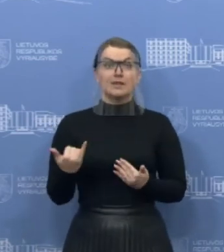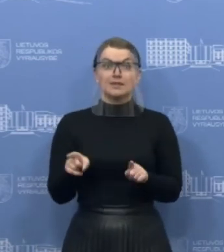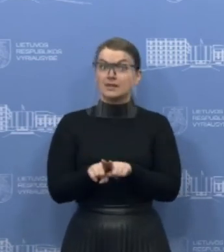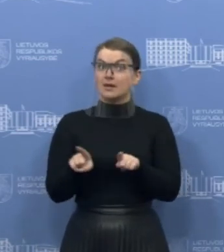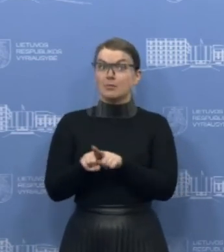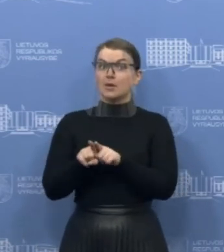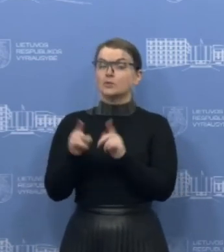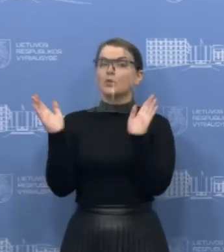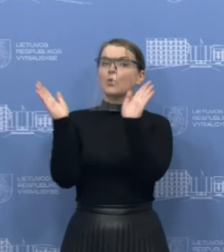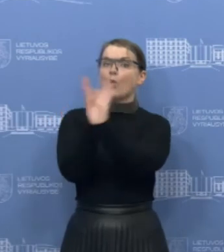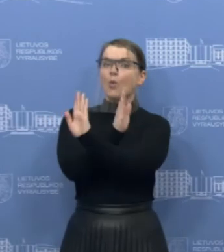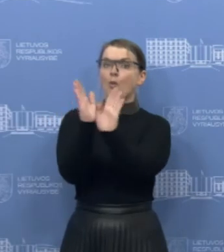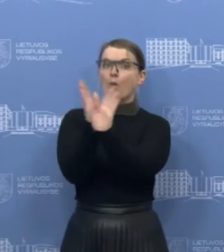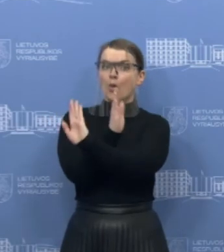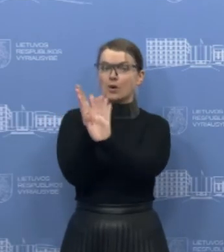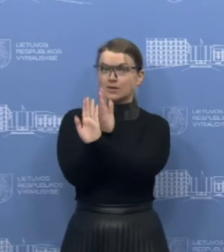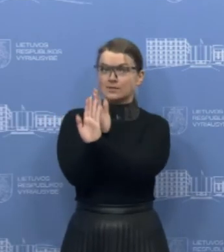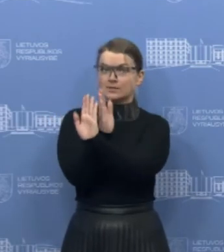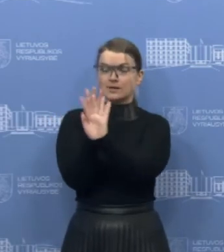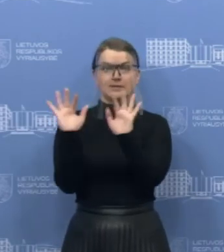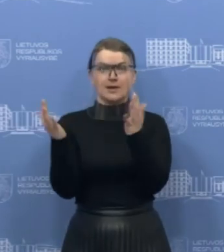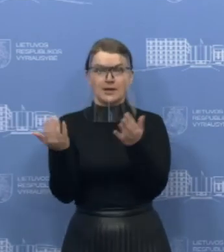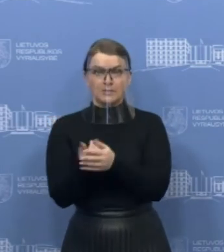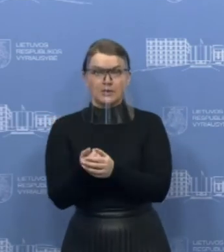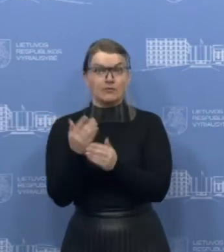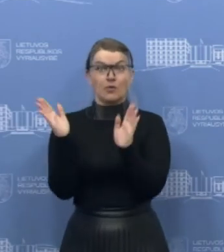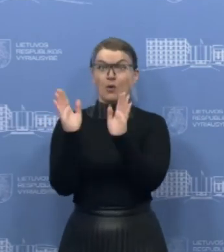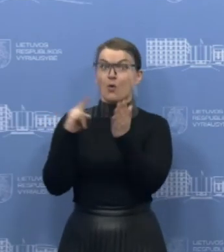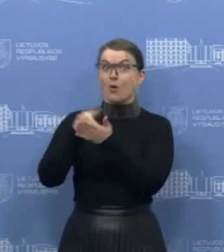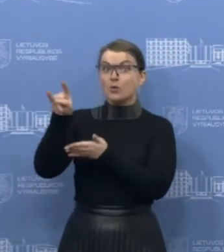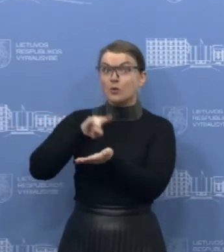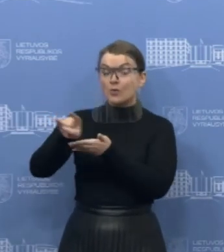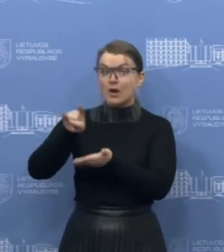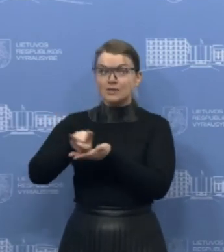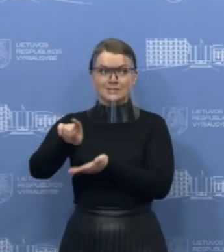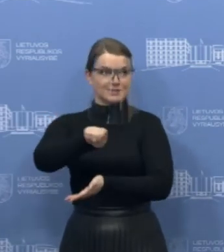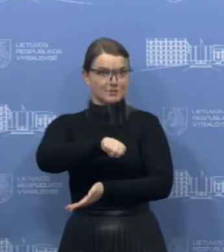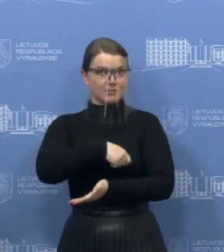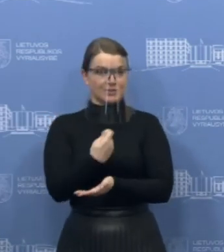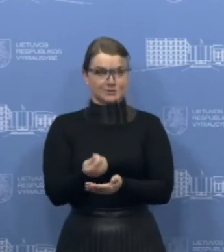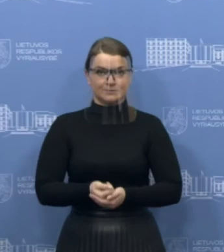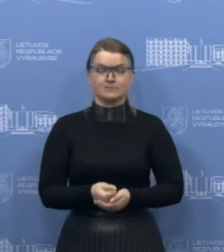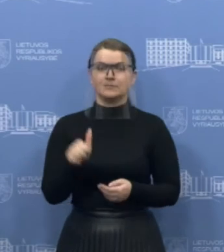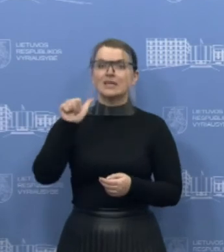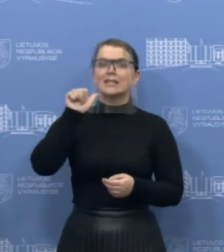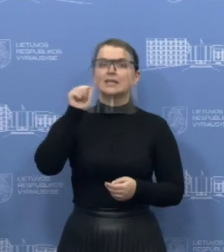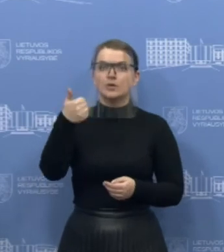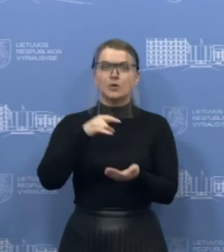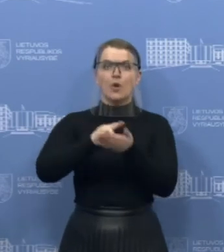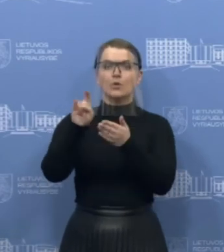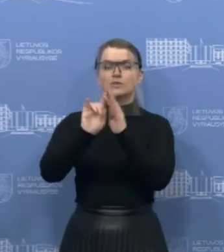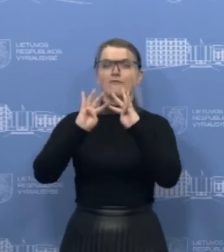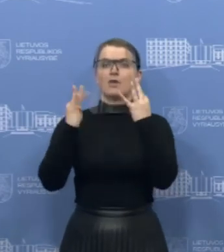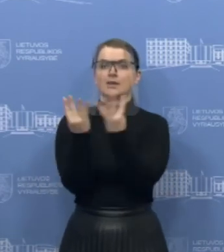pankričiai oro uosto nuostolius. Turime rytoj sutikimą su valdyba,